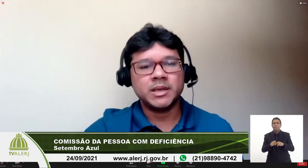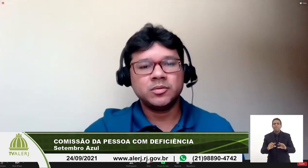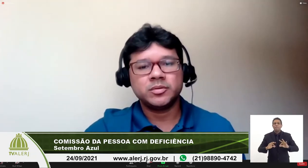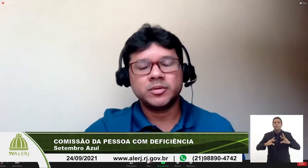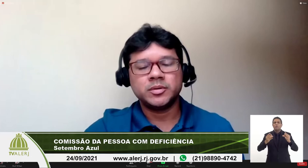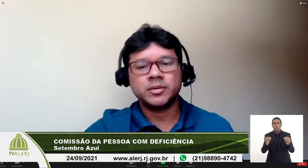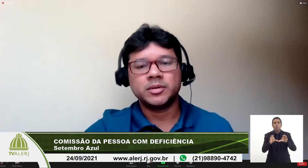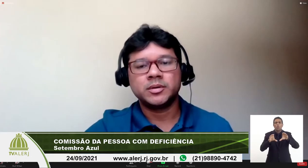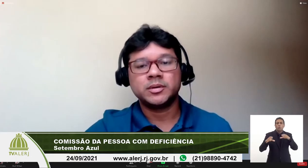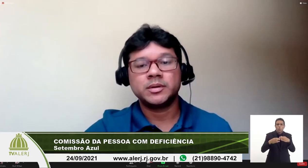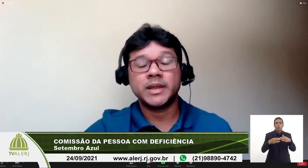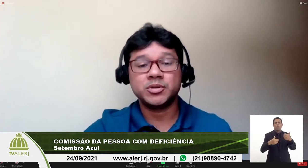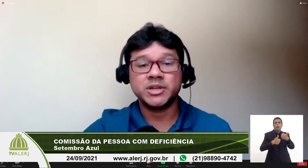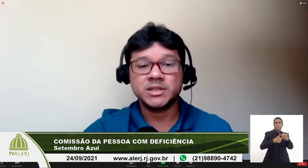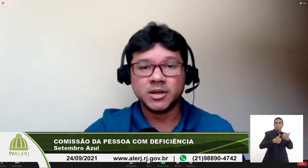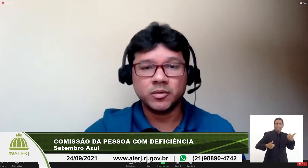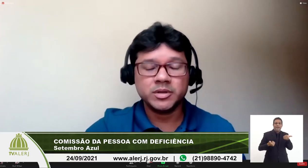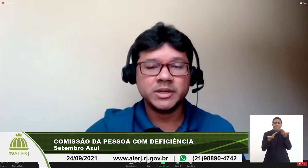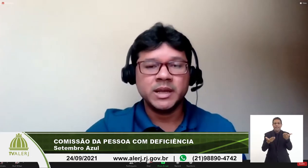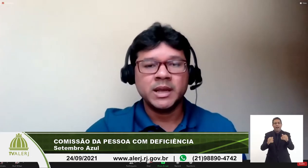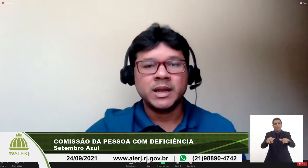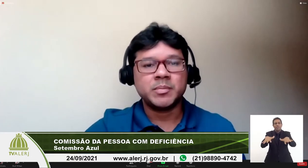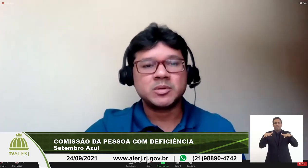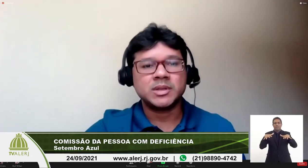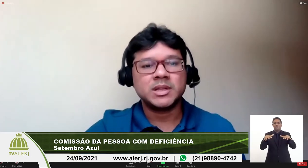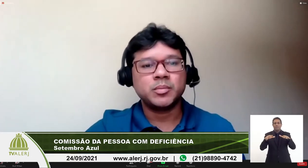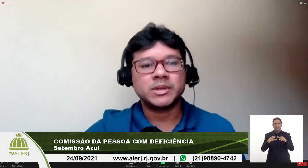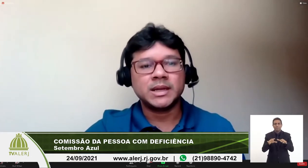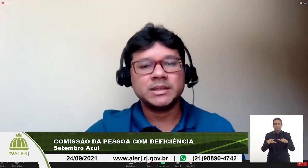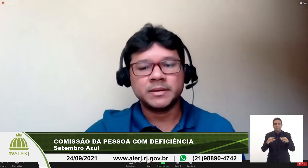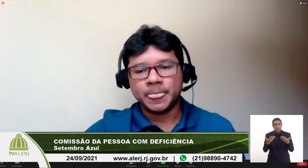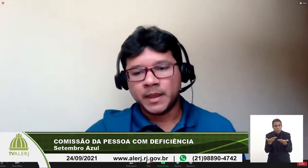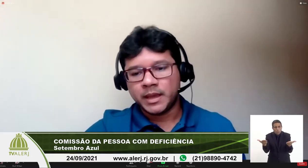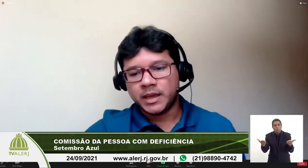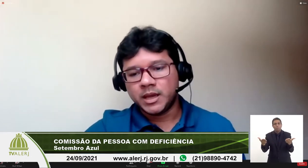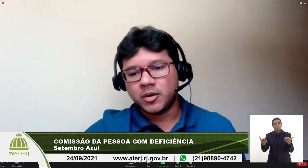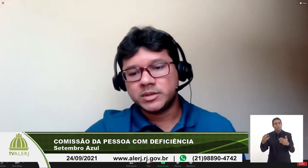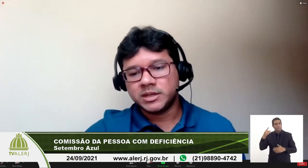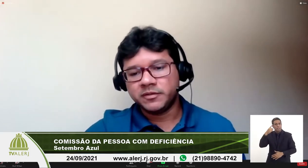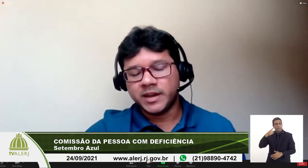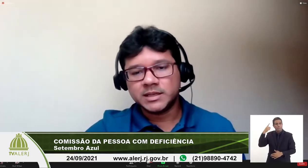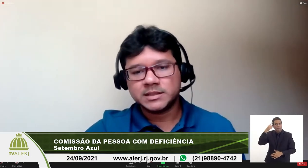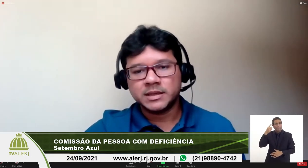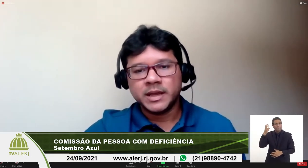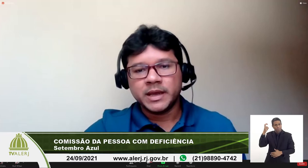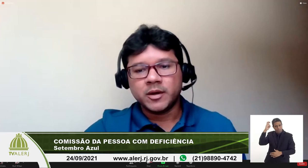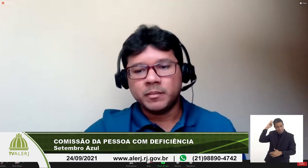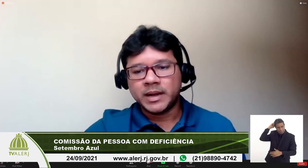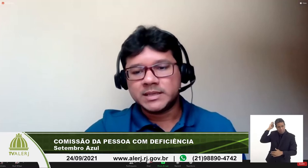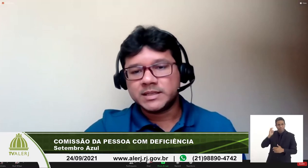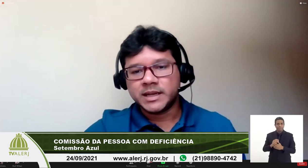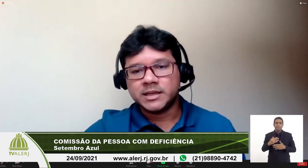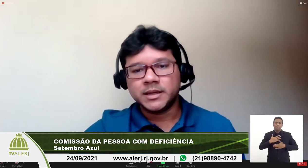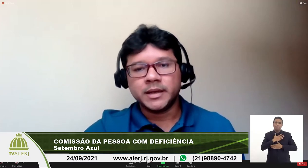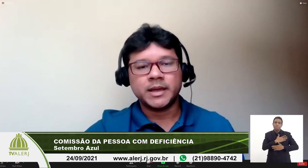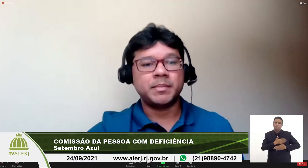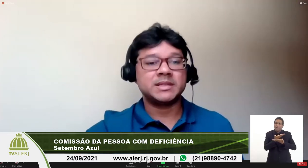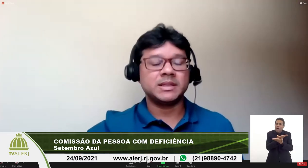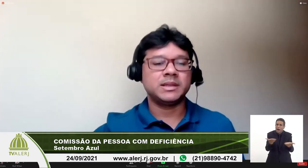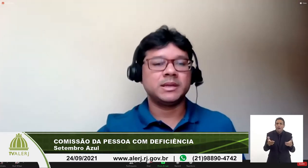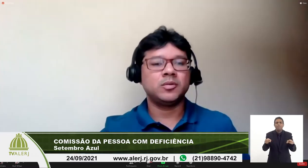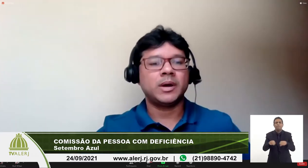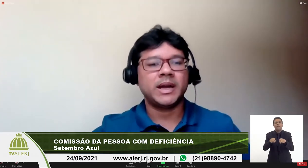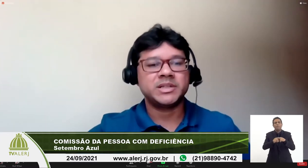gerenciamento da audiência hoje a pessoa da deputada Rosane Félix é um prazer estar aqui